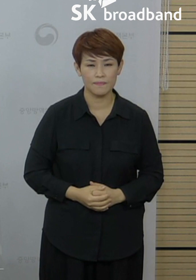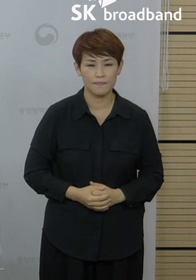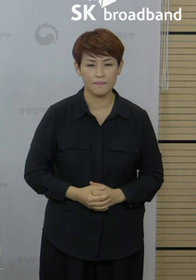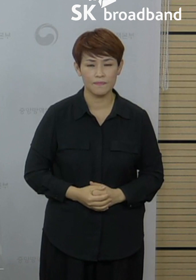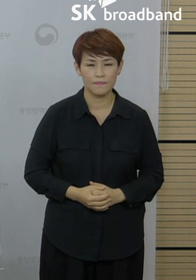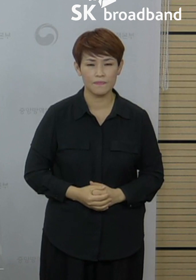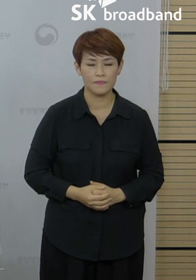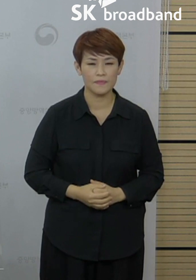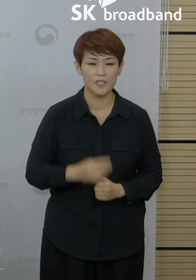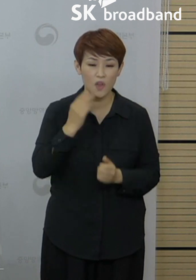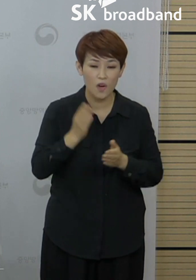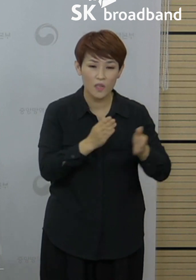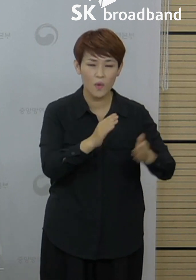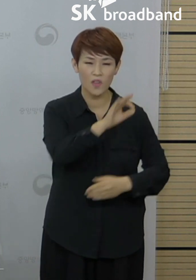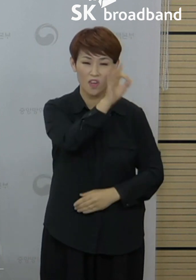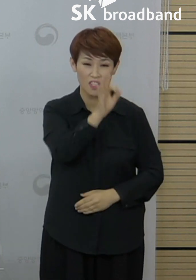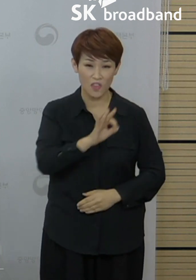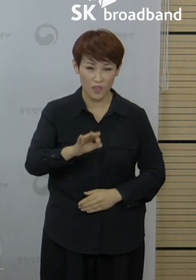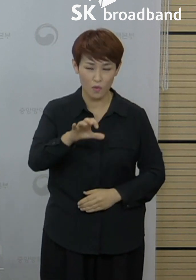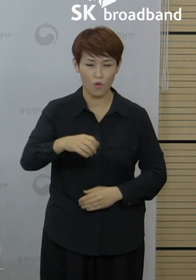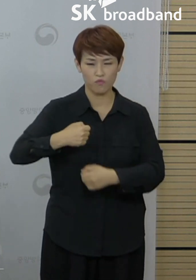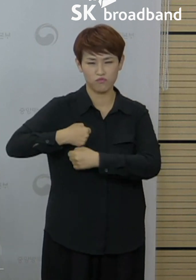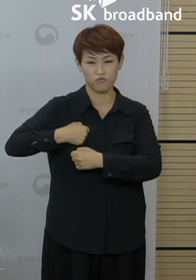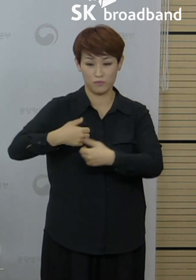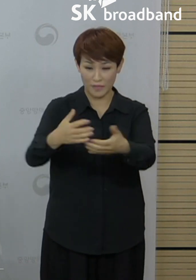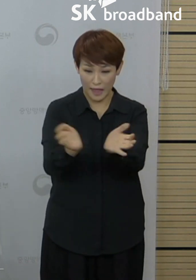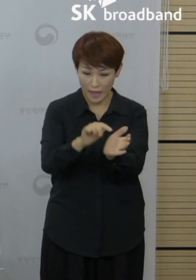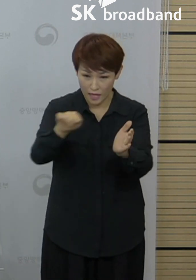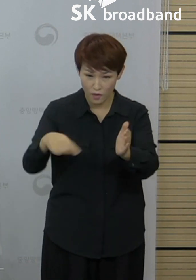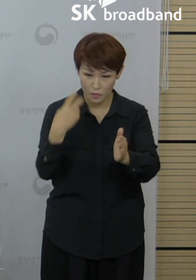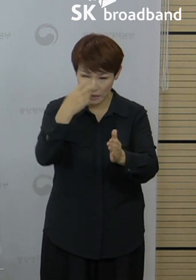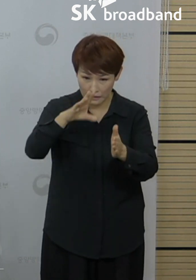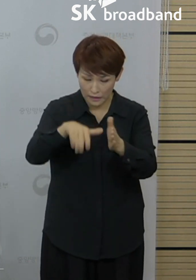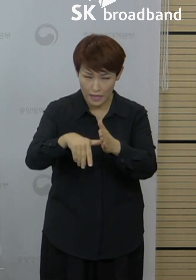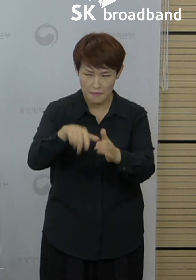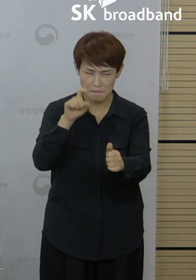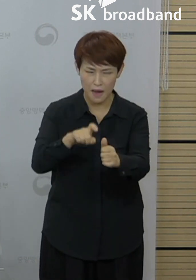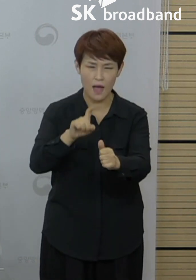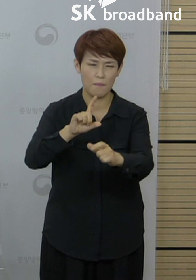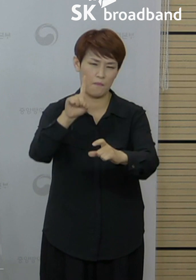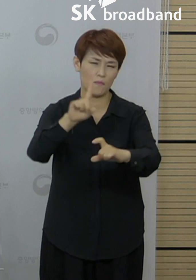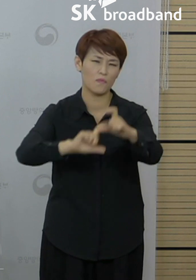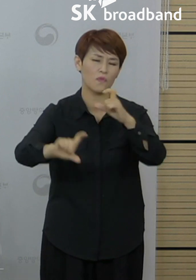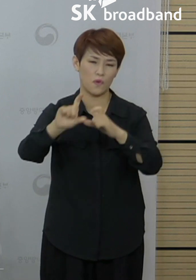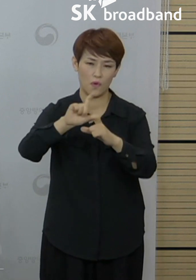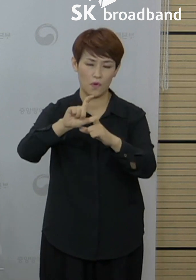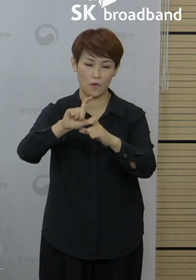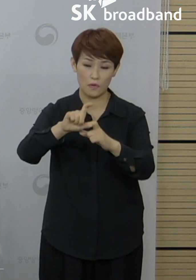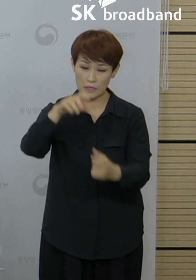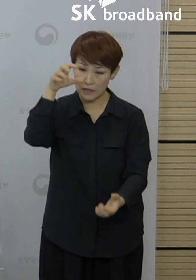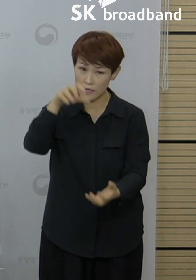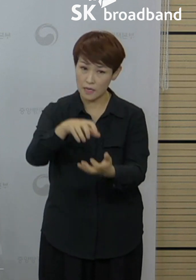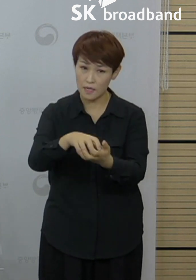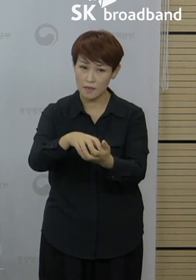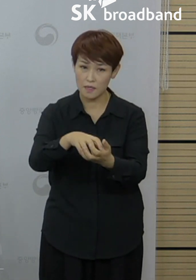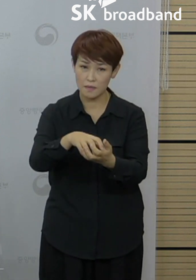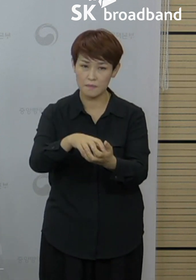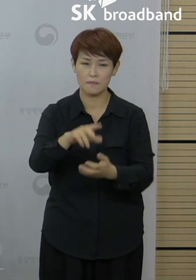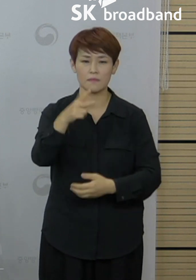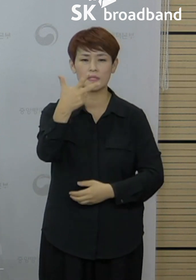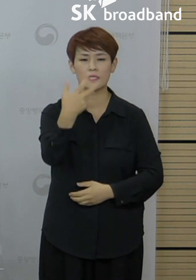경기도 연천의 군부대와 관련해서 조사 중 1명이 추가 확진되었습니다. 그래서 현재까지 누적 확진자는 총